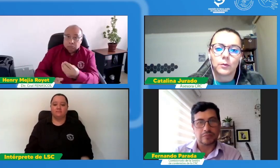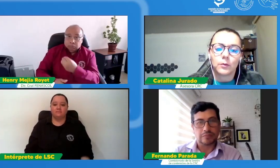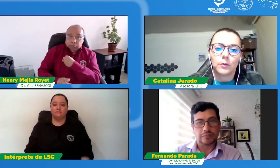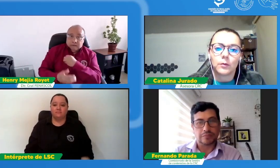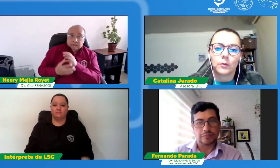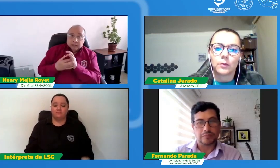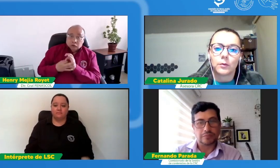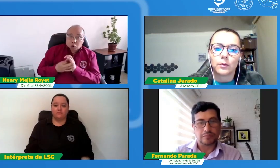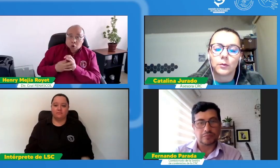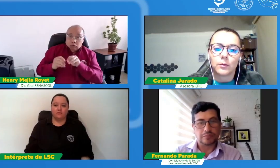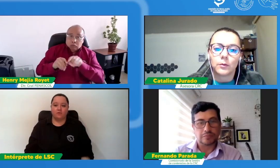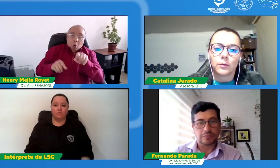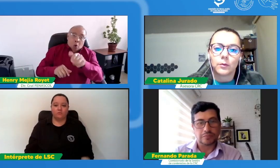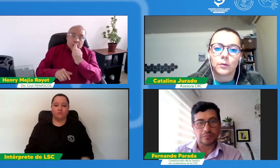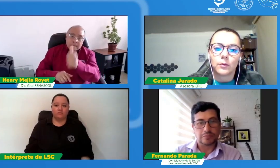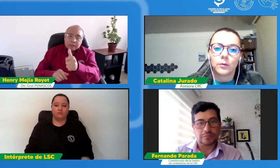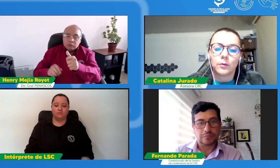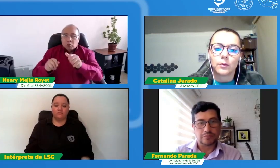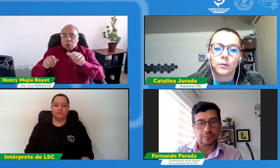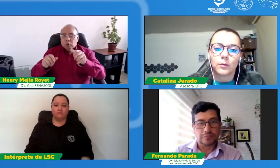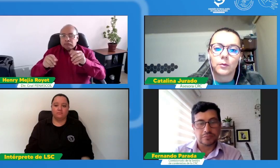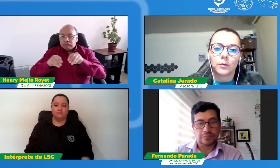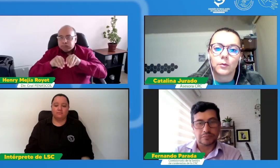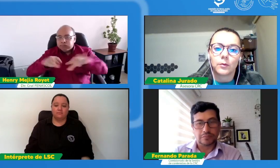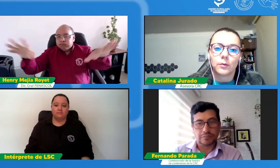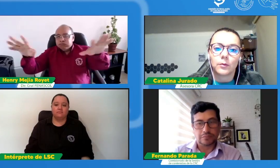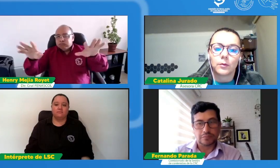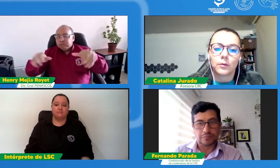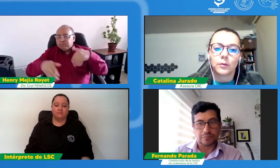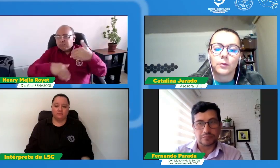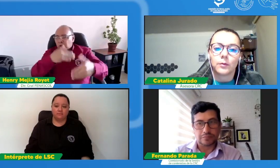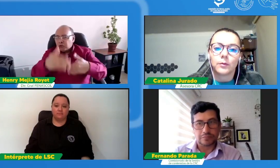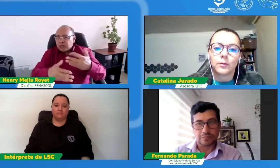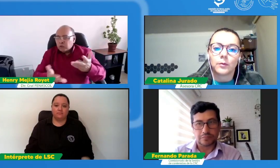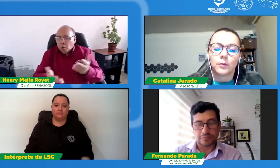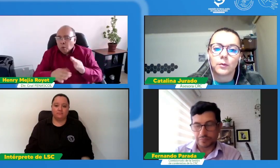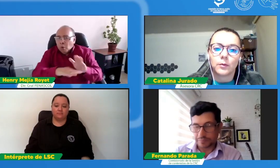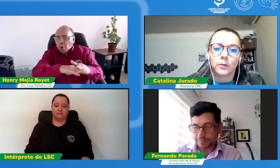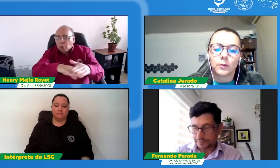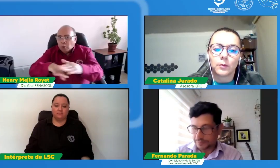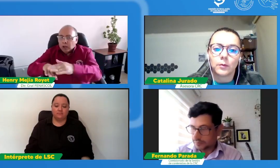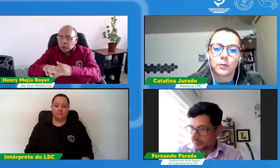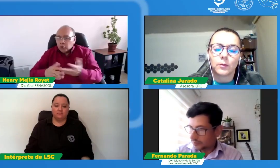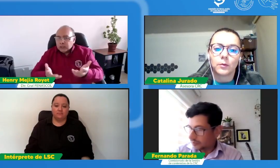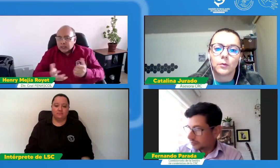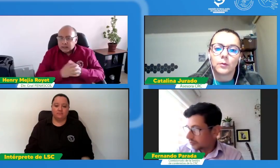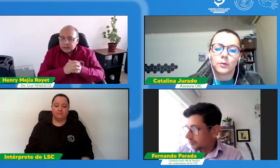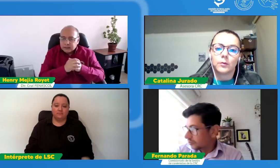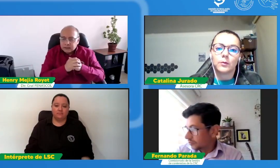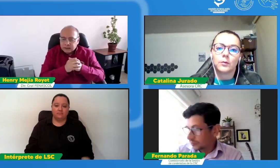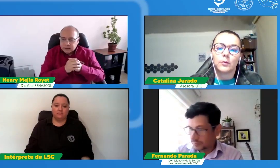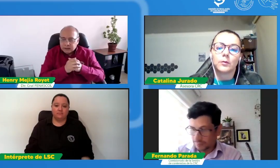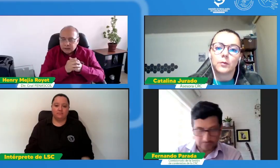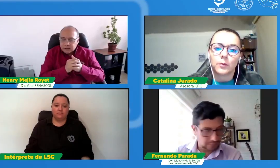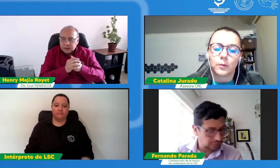cómo es el proceso de convocatoria serán ustedes mismos desde la CRC o tendrán